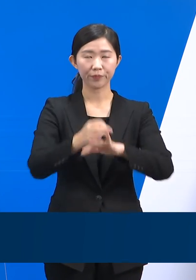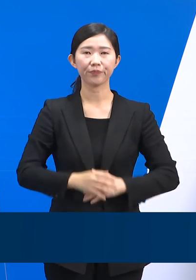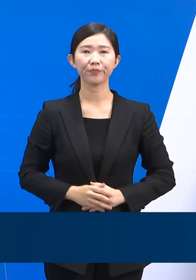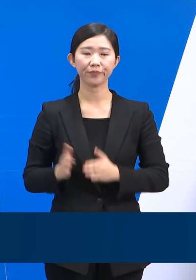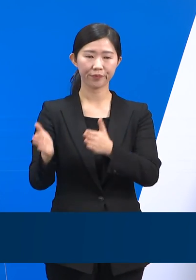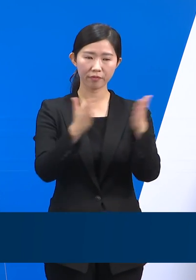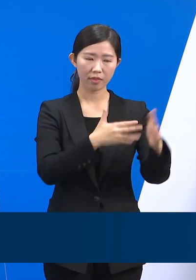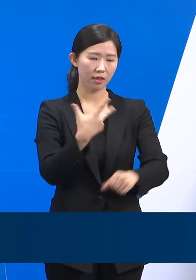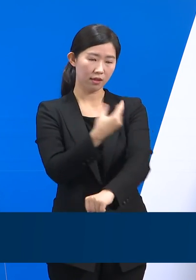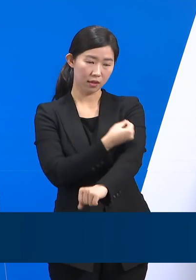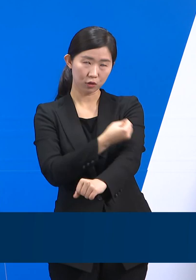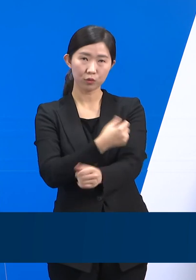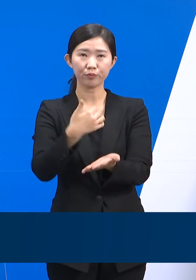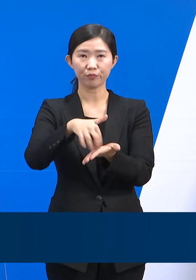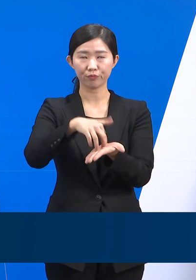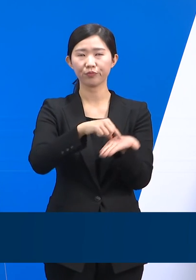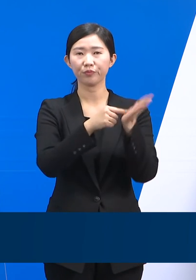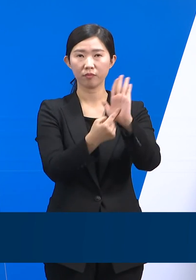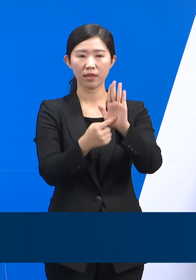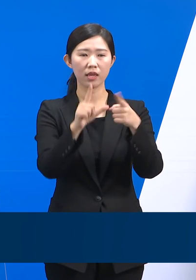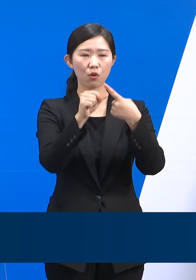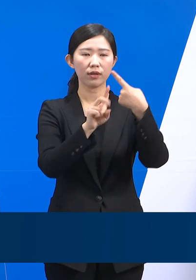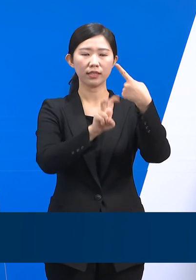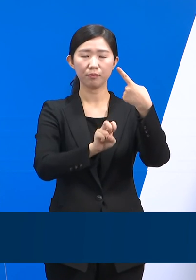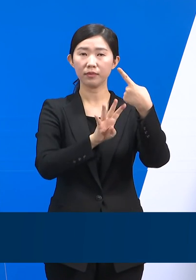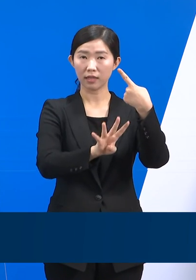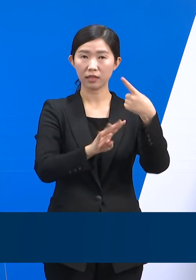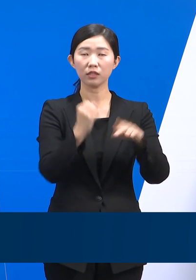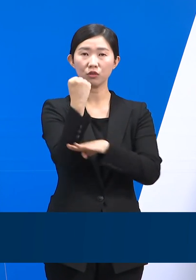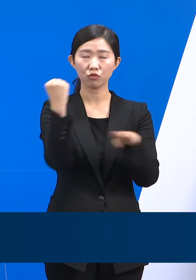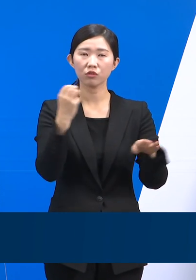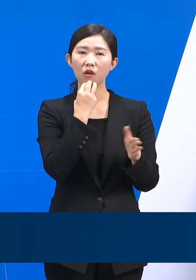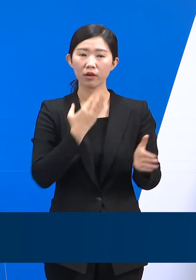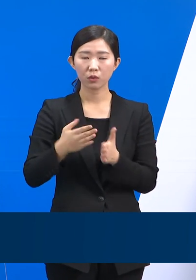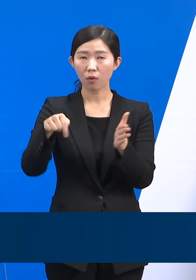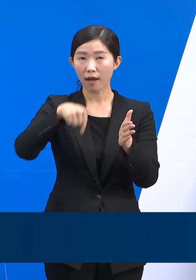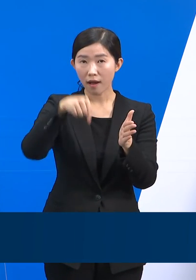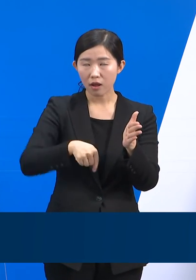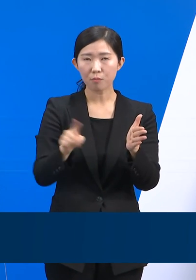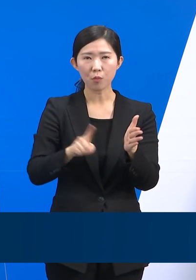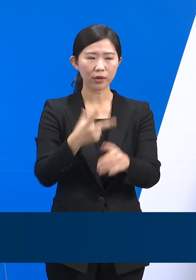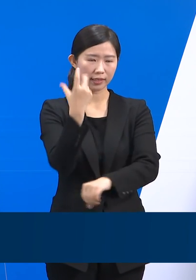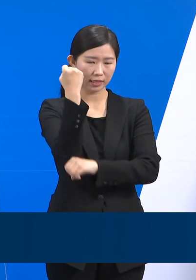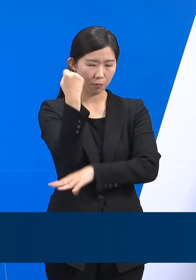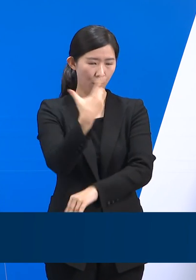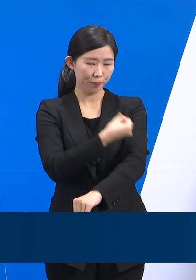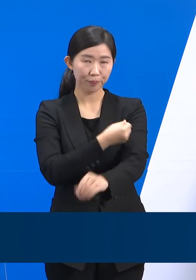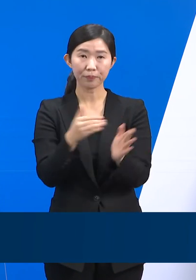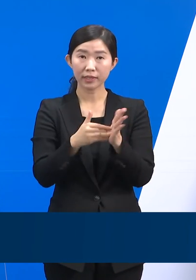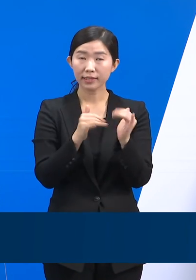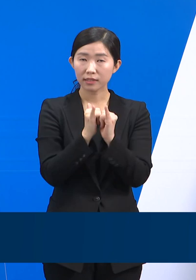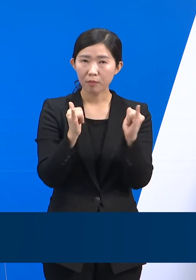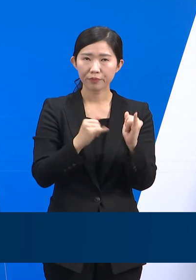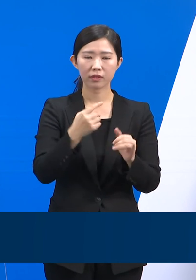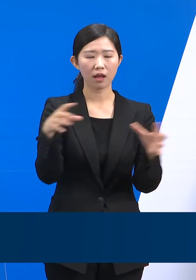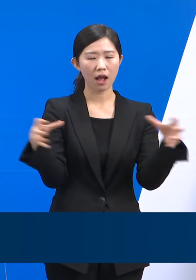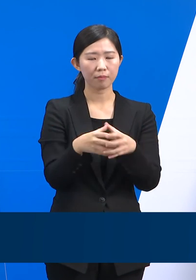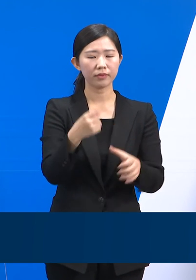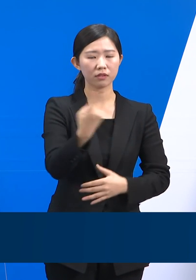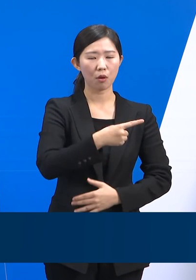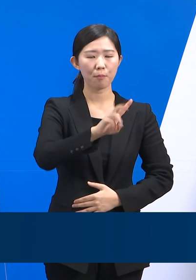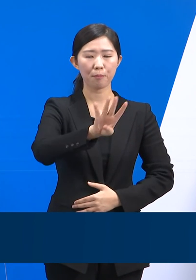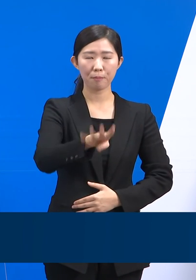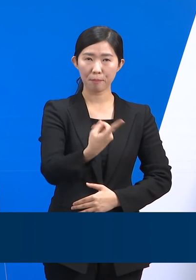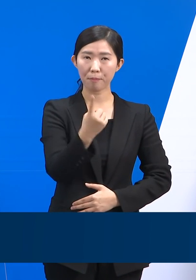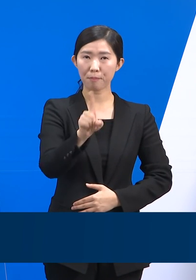예방접종 현황입니다. 1월 24일 0시 기준 경기도민 가운데 코로나19 기본접종을 완료한 분들은 총 1148만